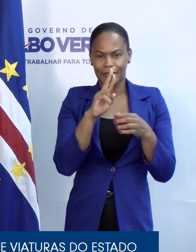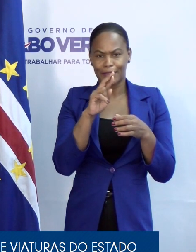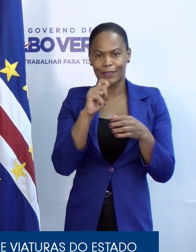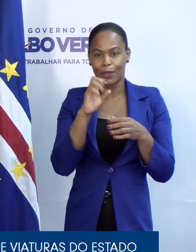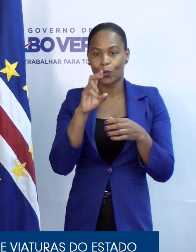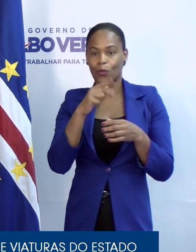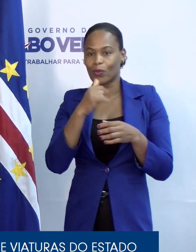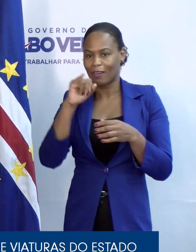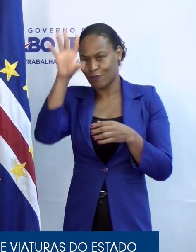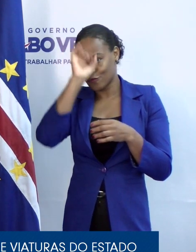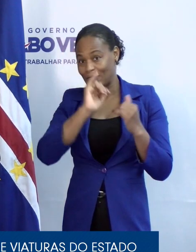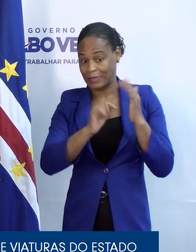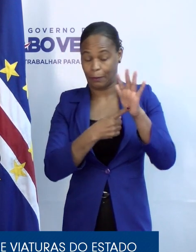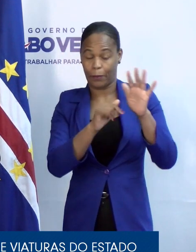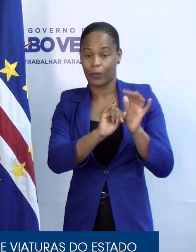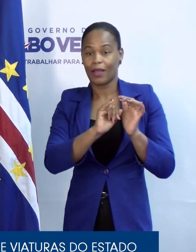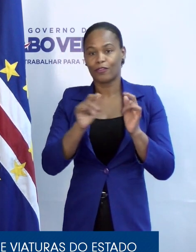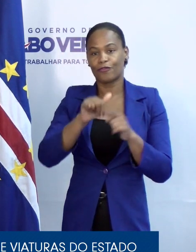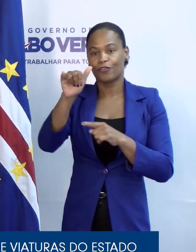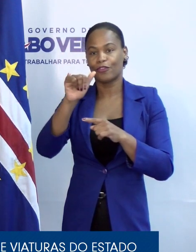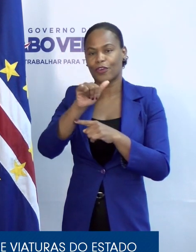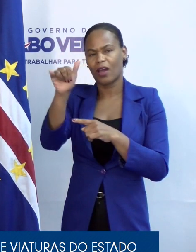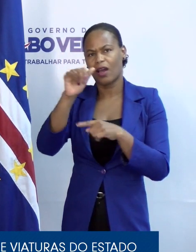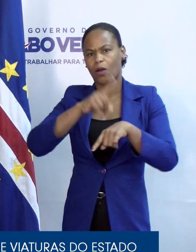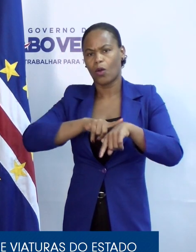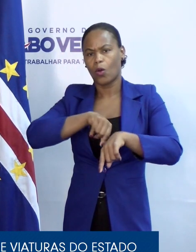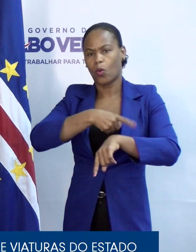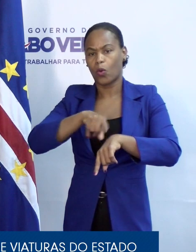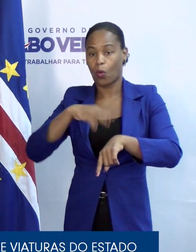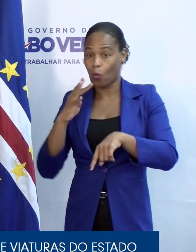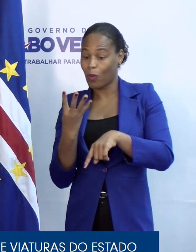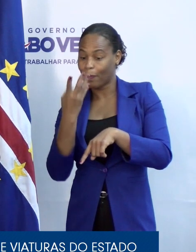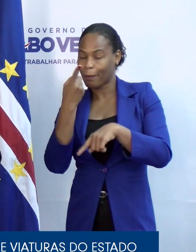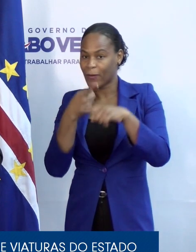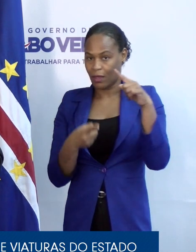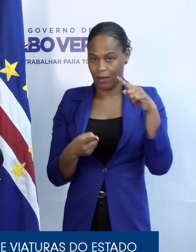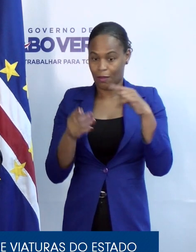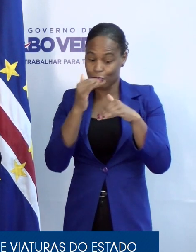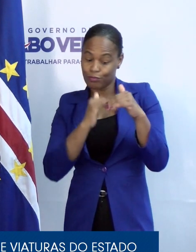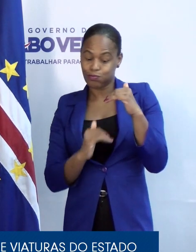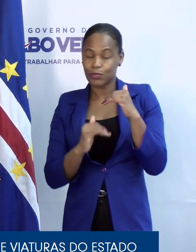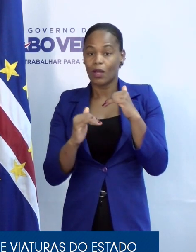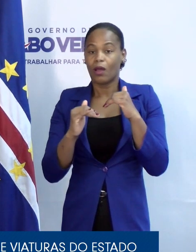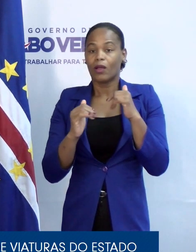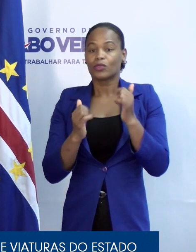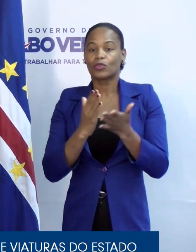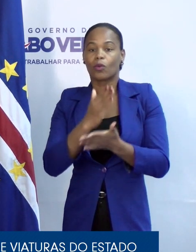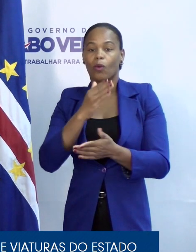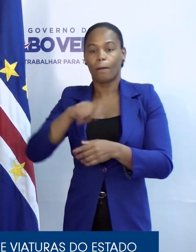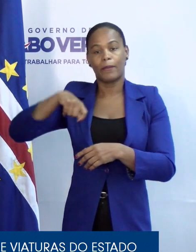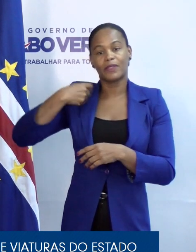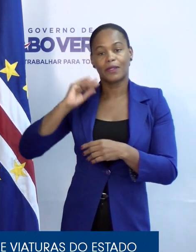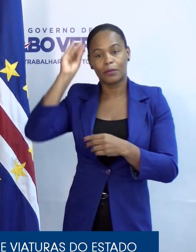Para viagens em avião de duração inferior a quatro horas e meia, com exceção do Presidente da República,